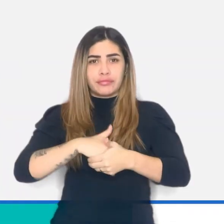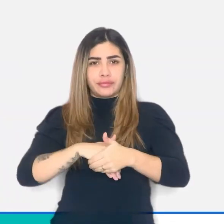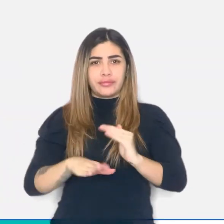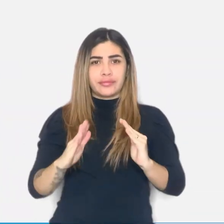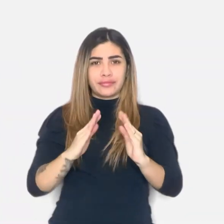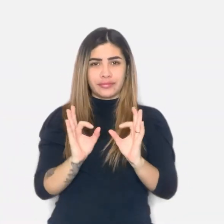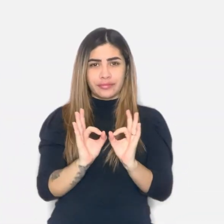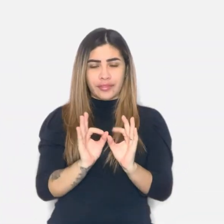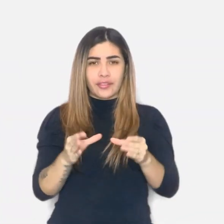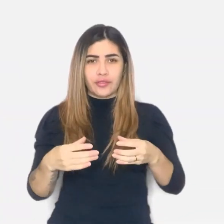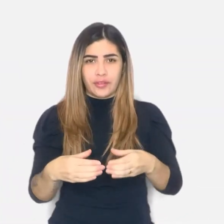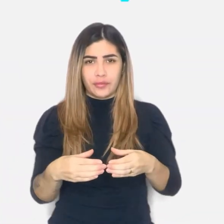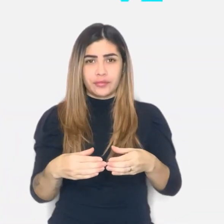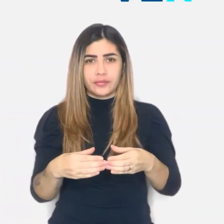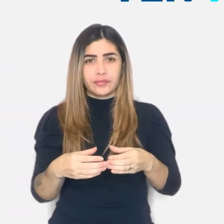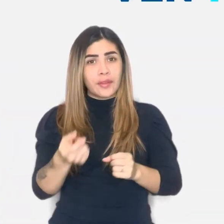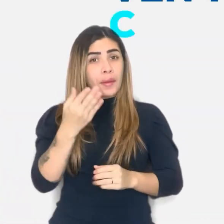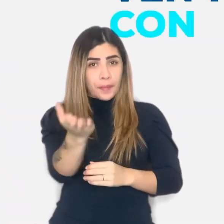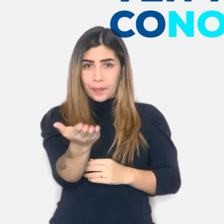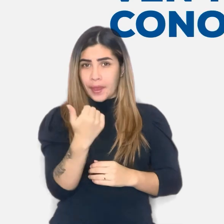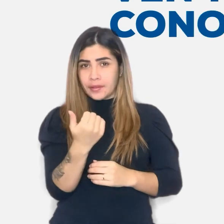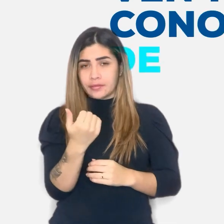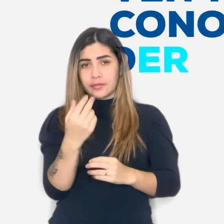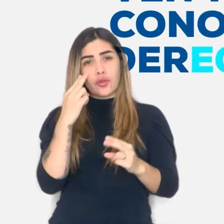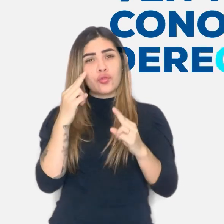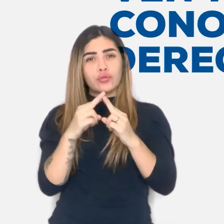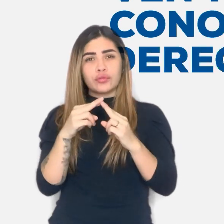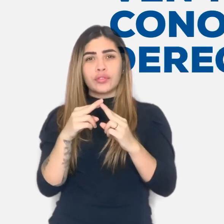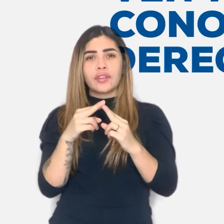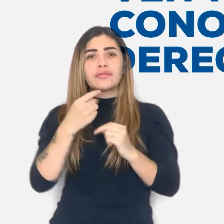Defensoría te queremos informar. Ven y conoce tus derechos.